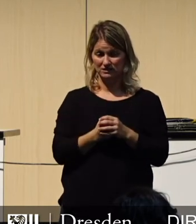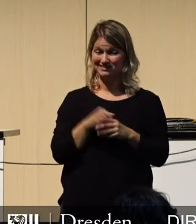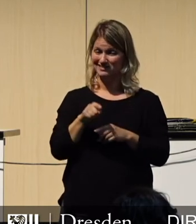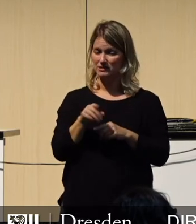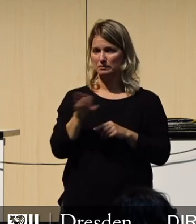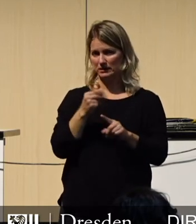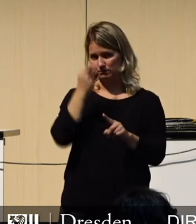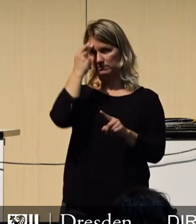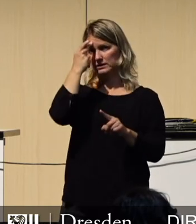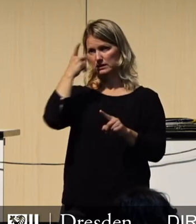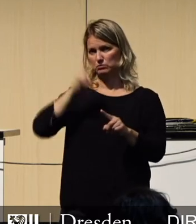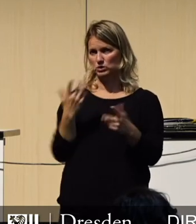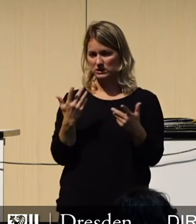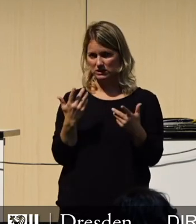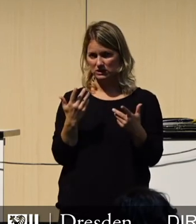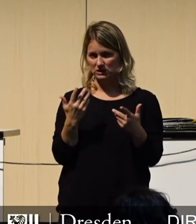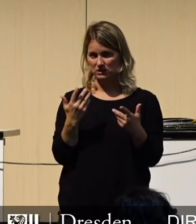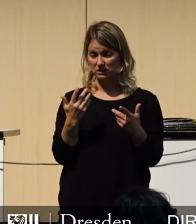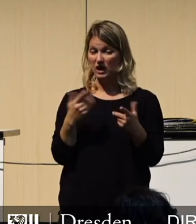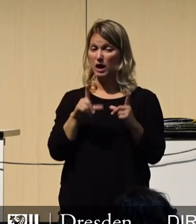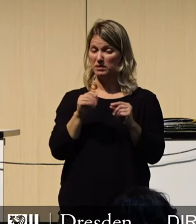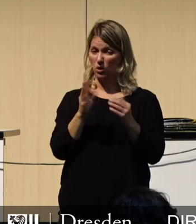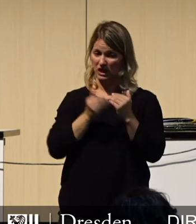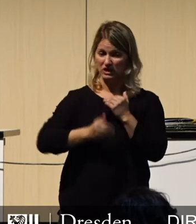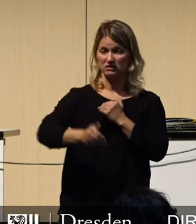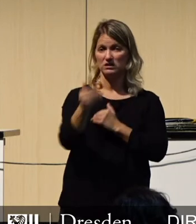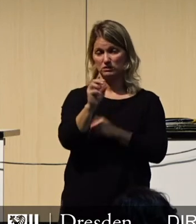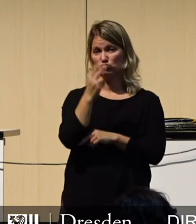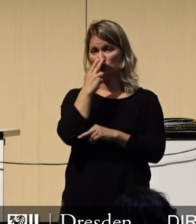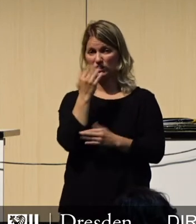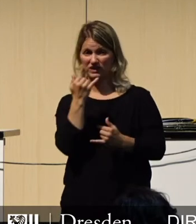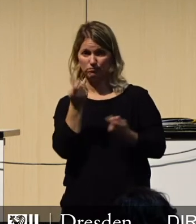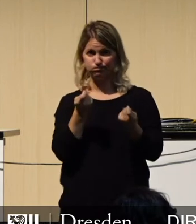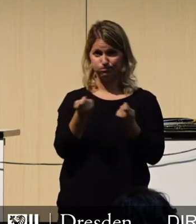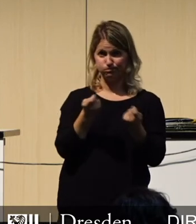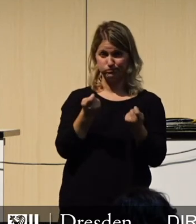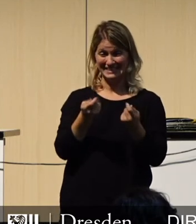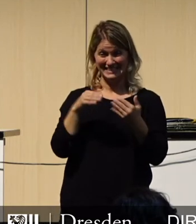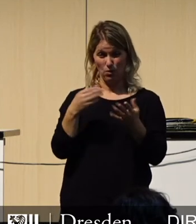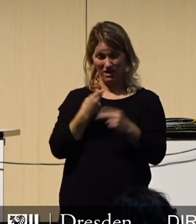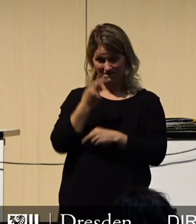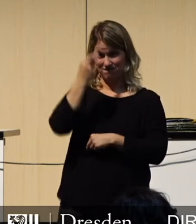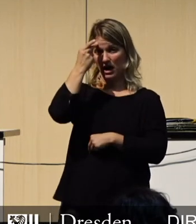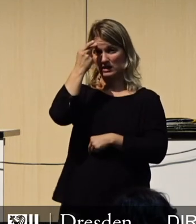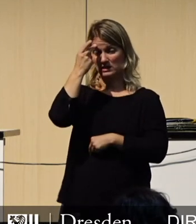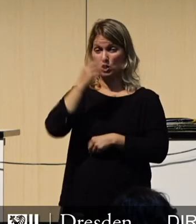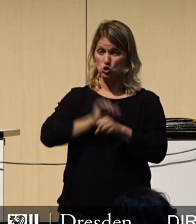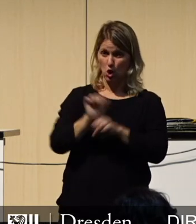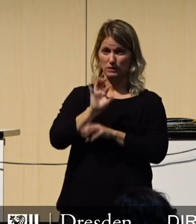ist es eine enorme Leistung und ein Kraftfakt, überhaupt einen Haushaltsentwurf vorzulegen.